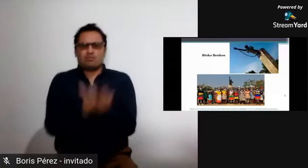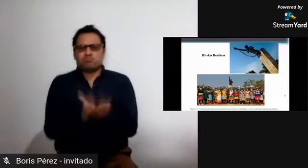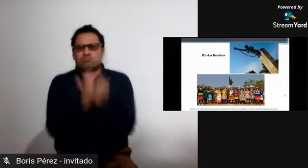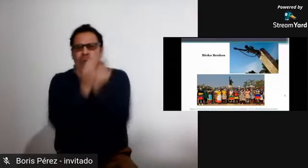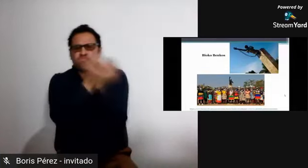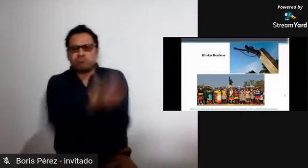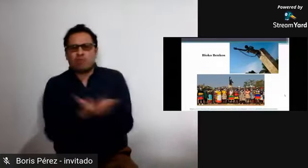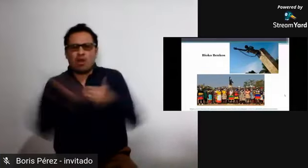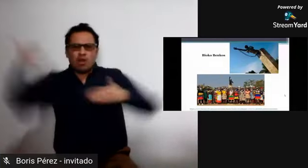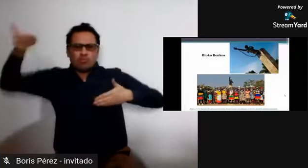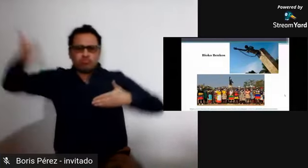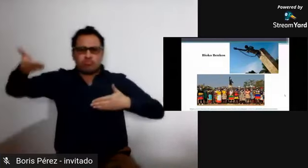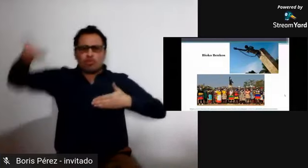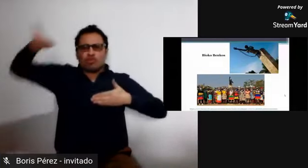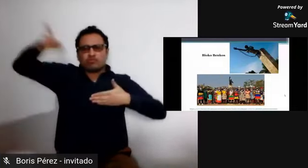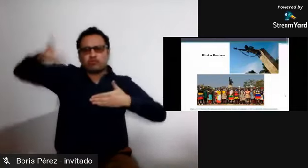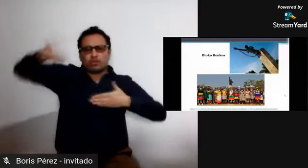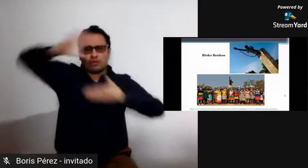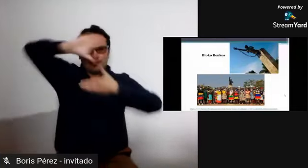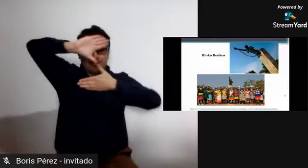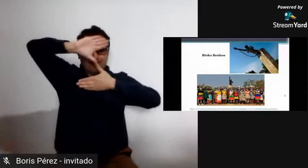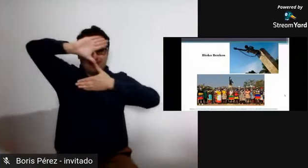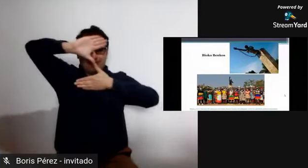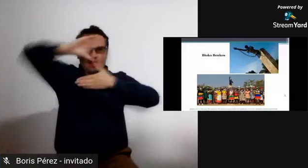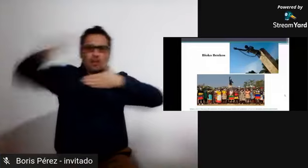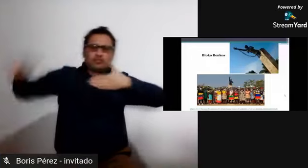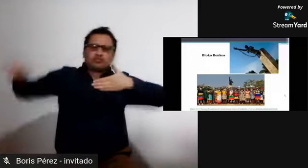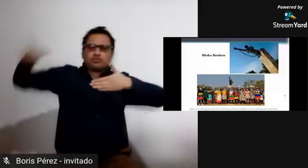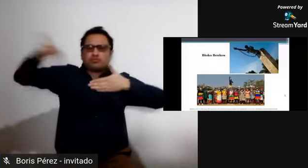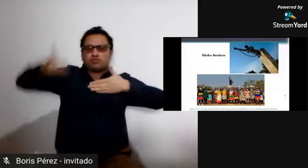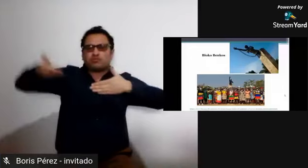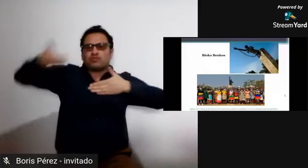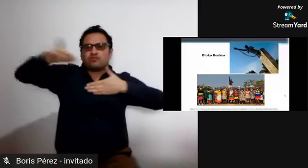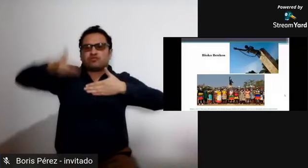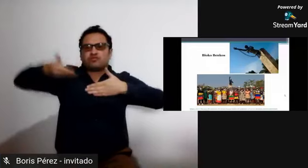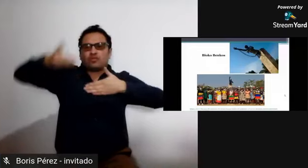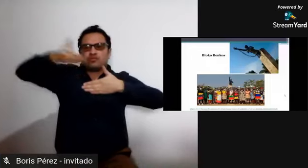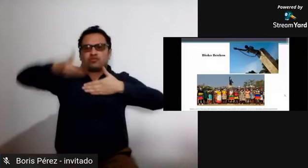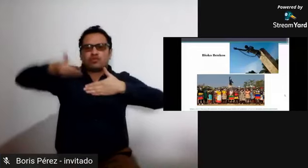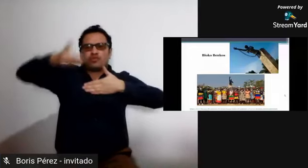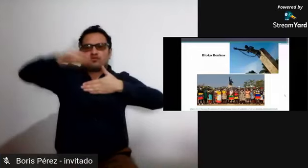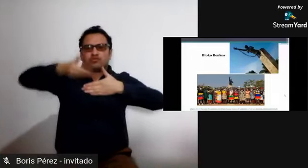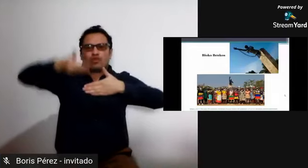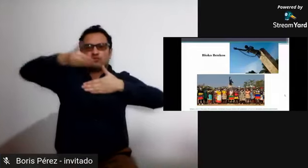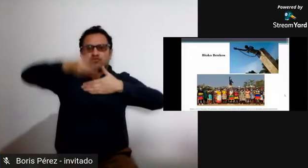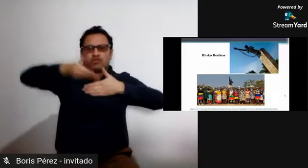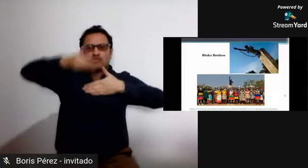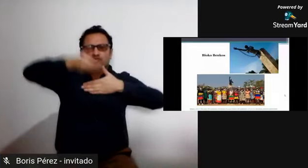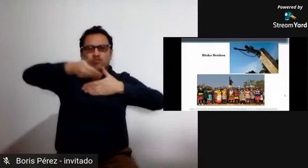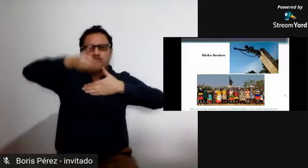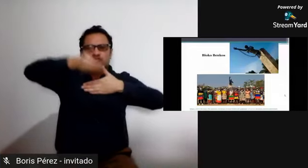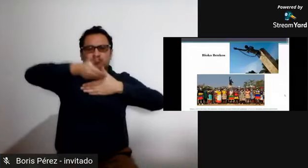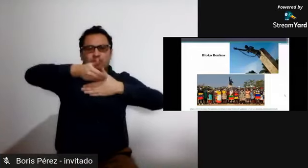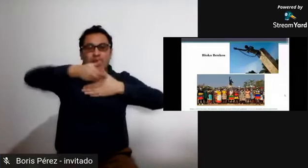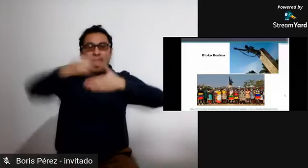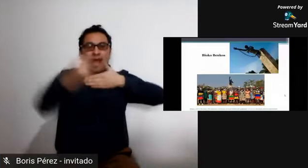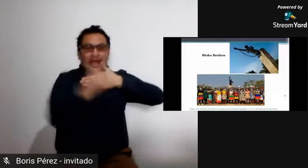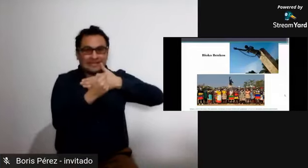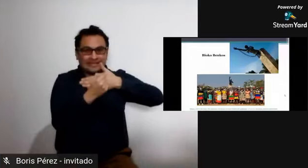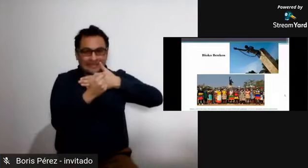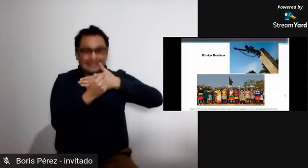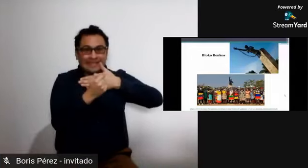lo vendieron finalmente a España. Por eso su destino final es precisamente